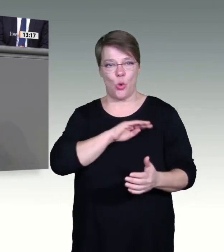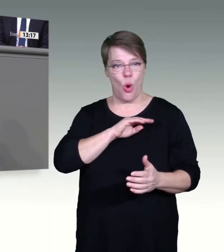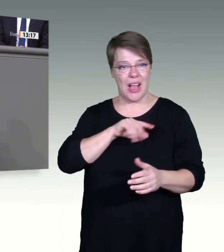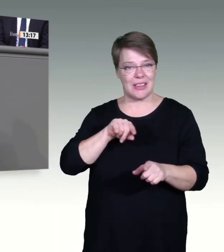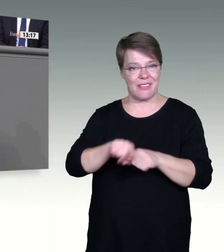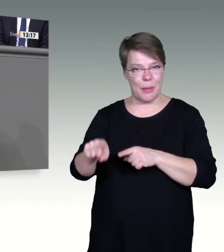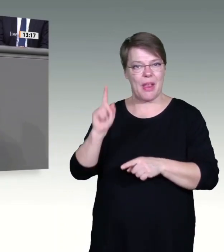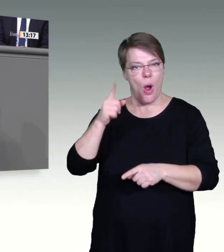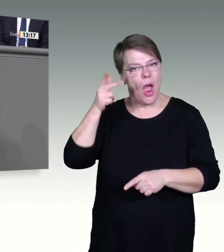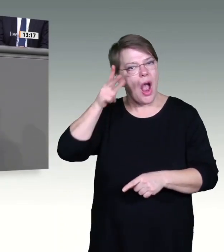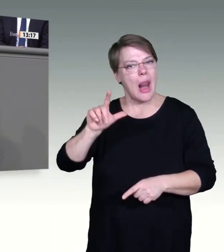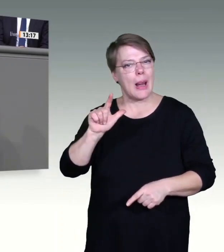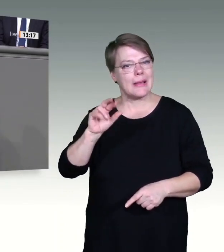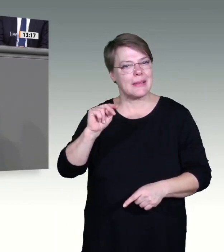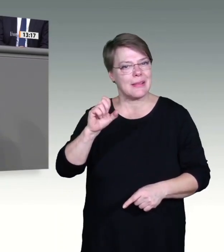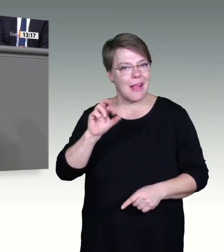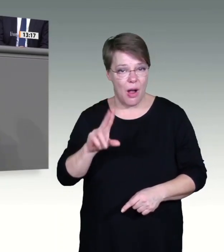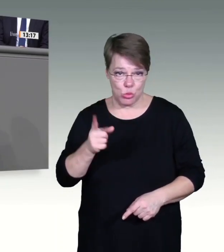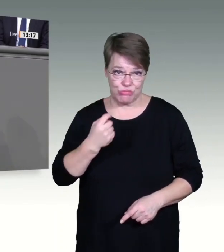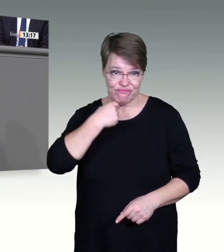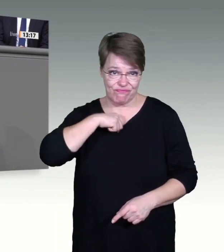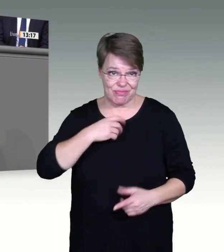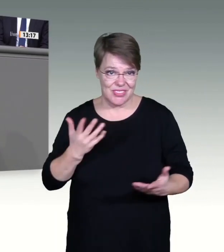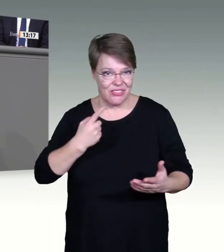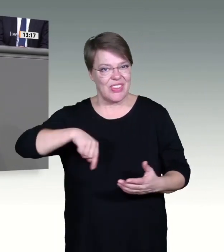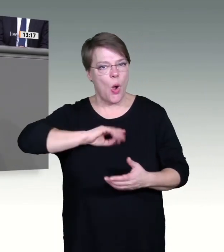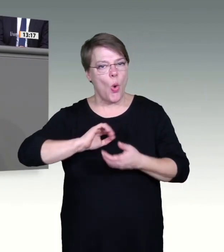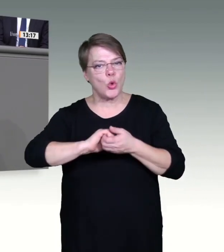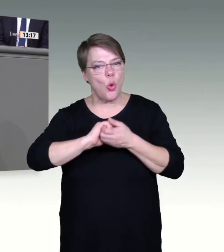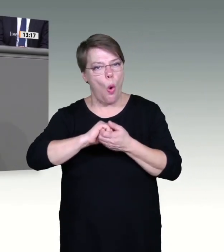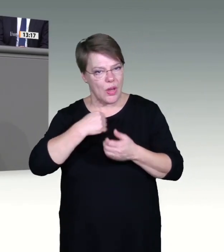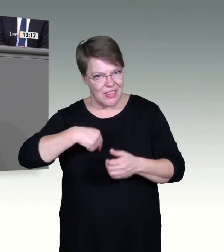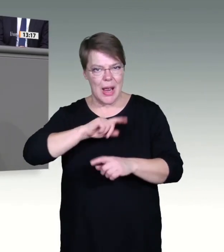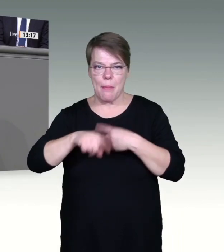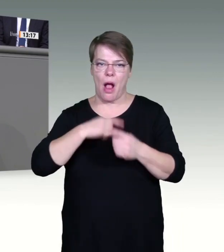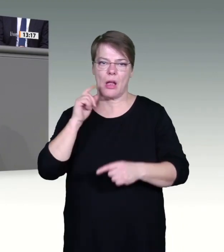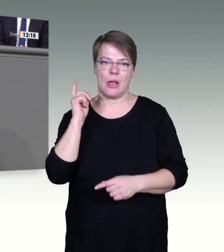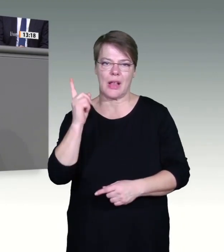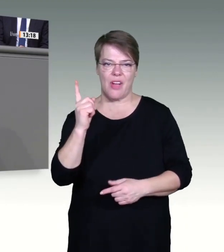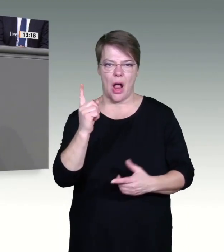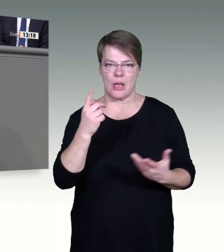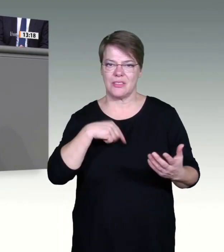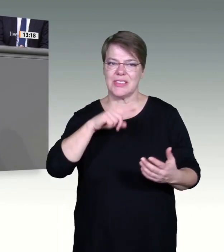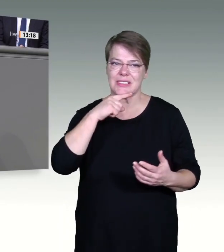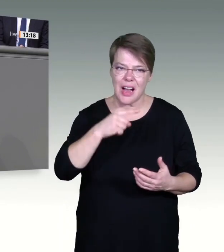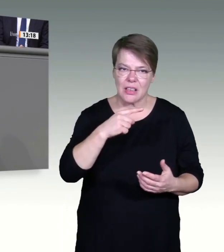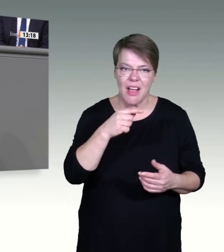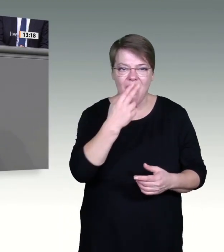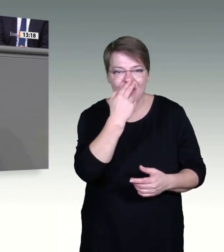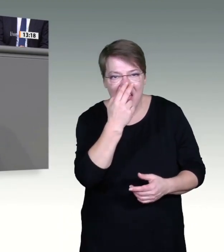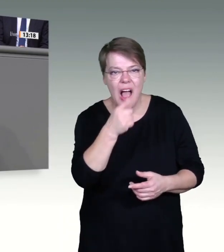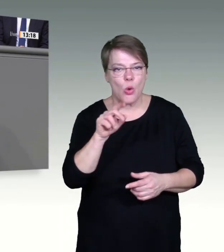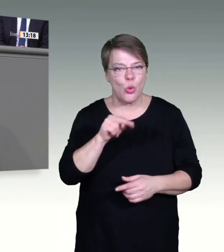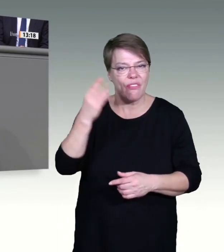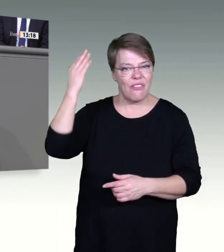alles vergossene Milch. Aber es wäre dann wenigstens richtig gewesen, wenn Sie diese Rolle rückwärts, die Sie jetzt gerade tätigen, konsequent gemacht hätten. Aber das machen Sie ja